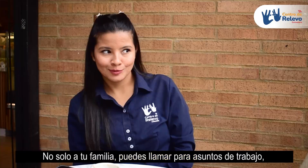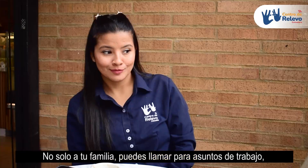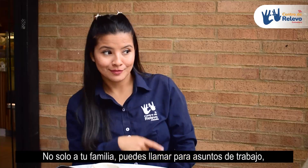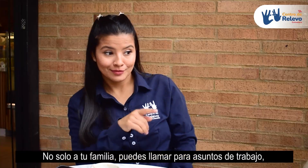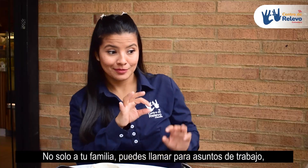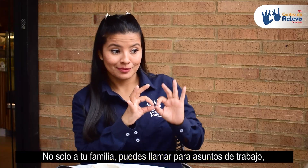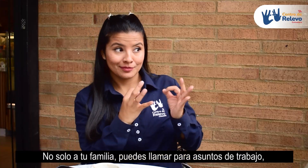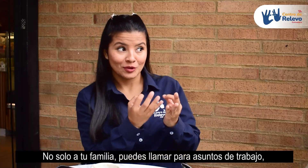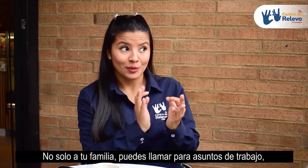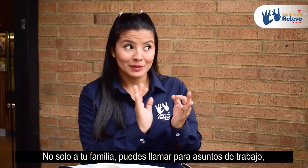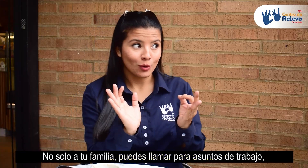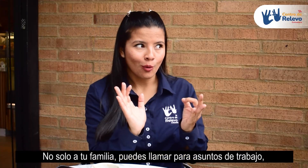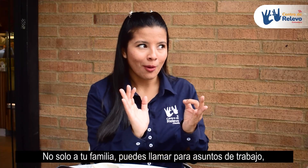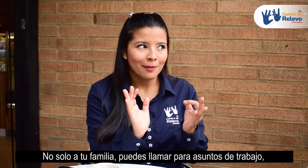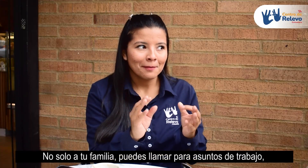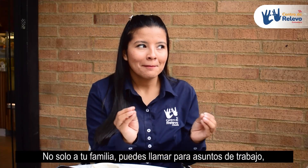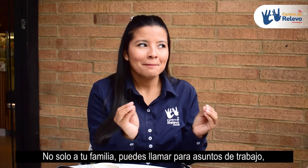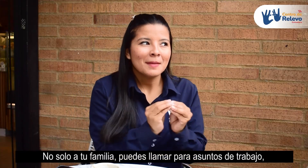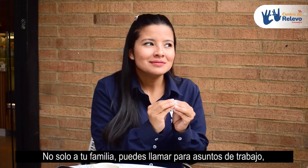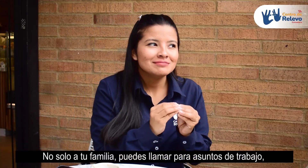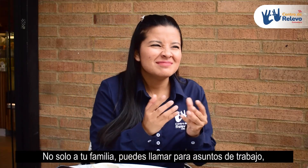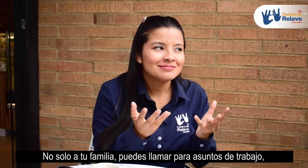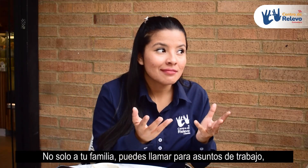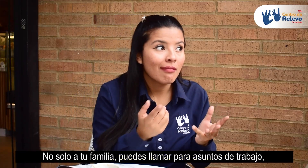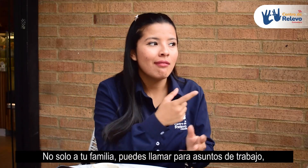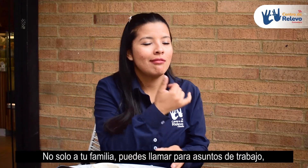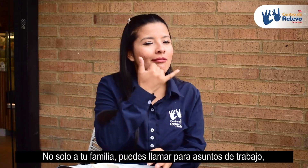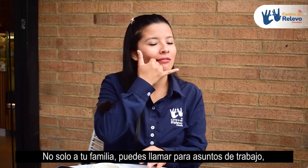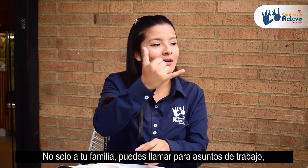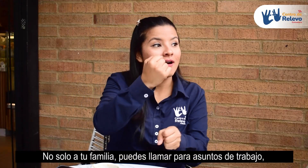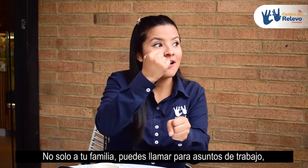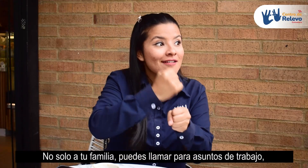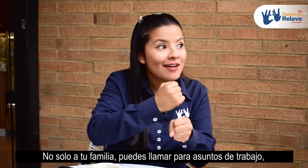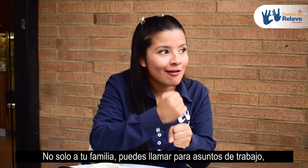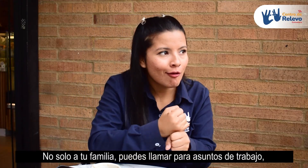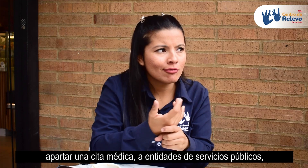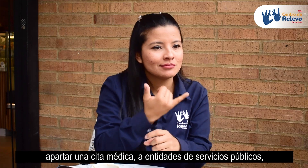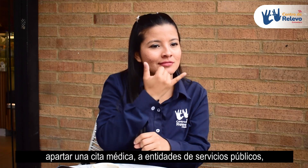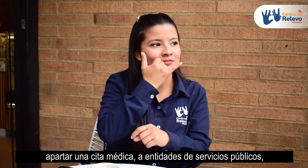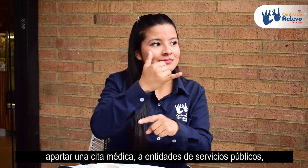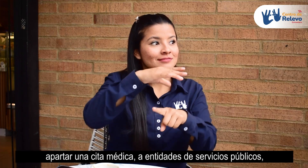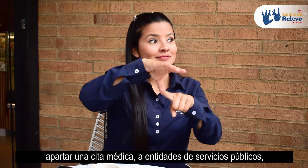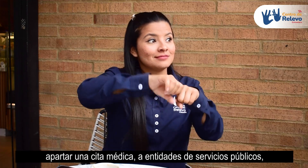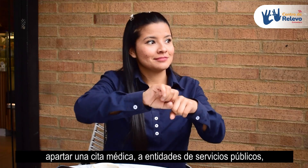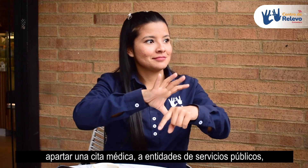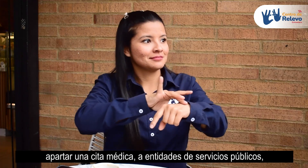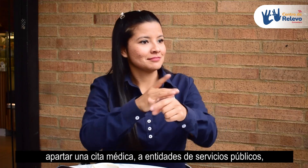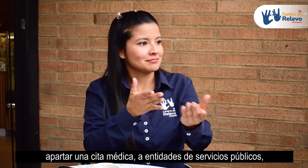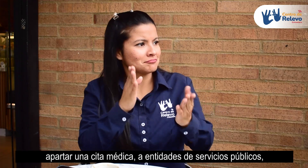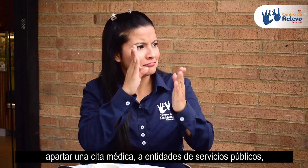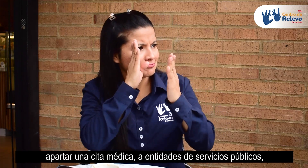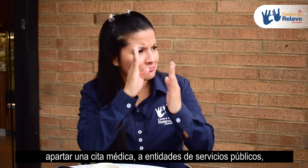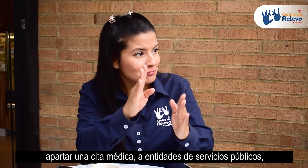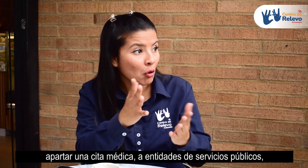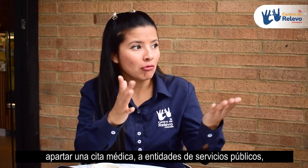No solo a tu familia, puedes llamar para asuntos de trabajo, apartar una cita médica, a entidades de servicios